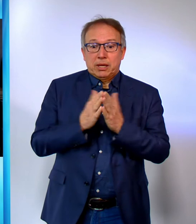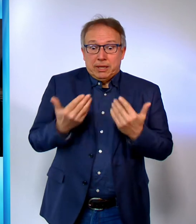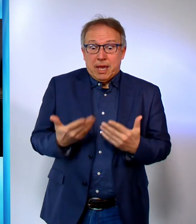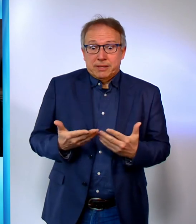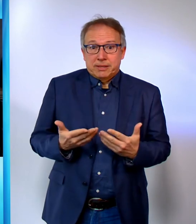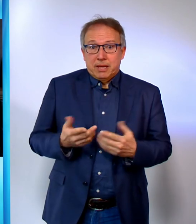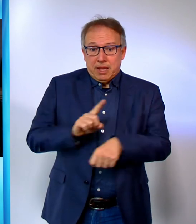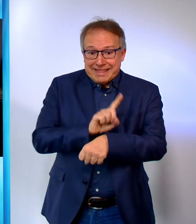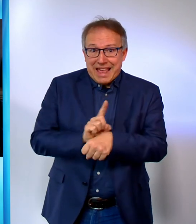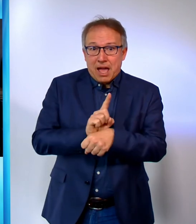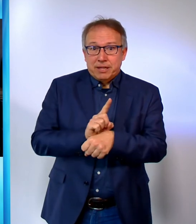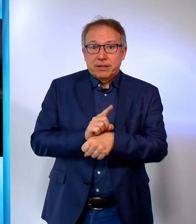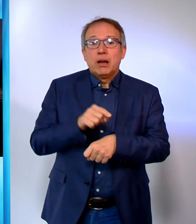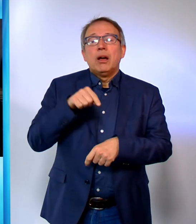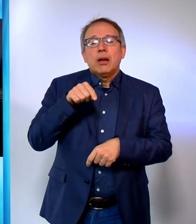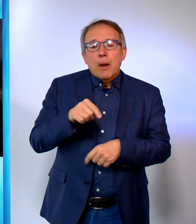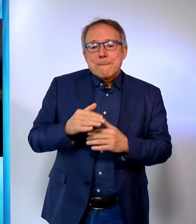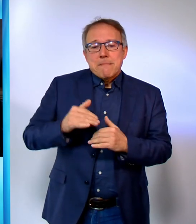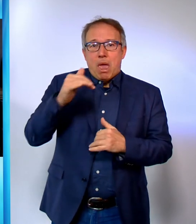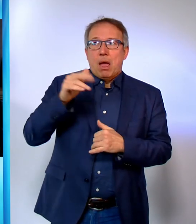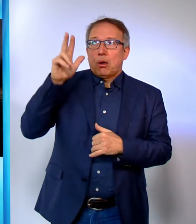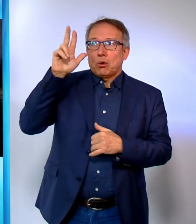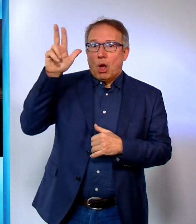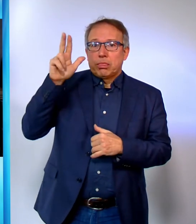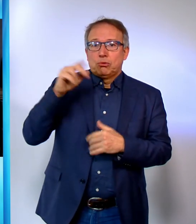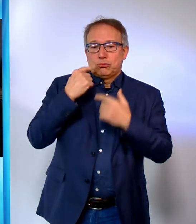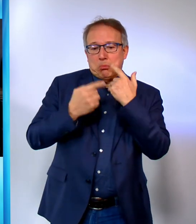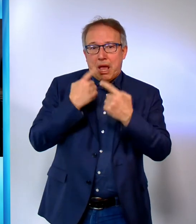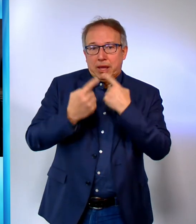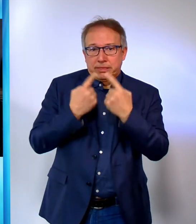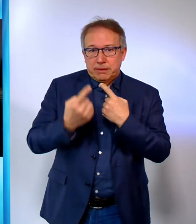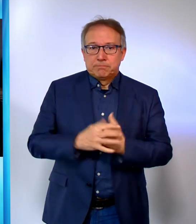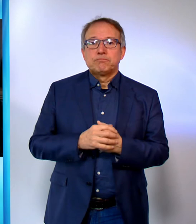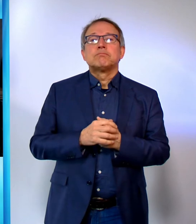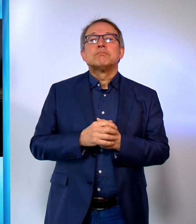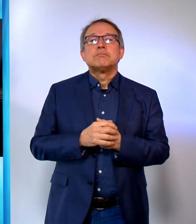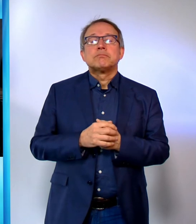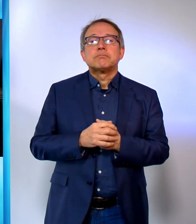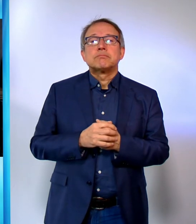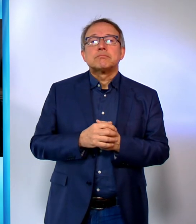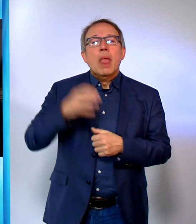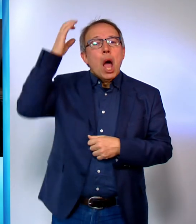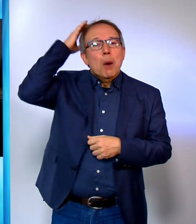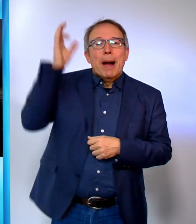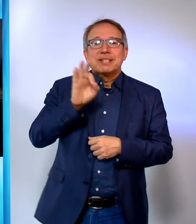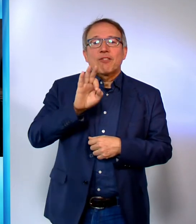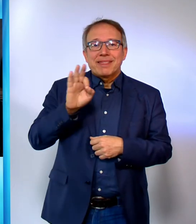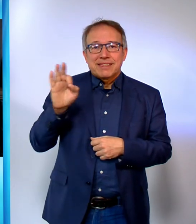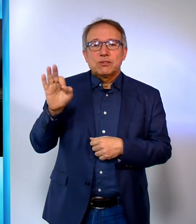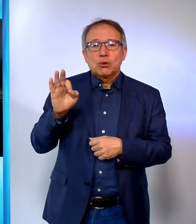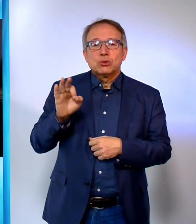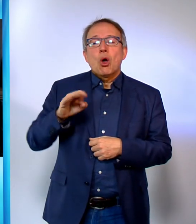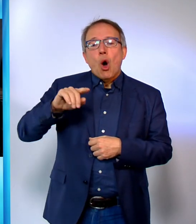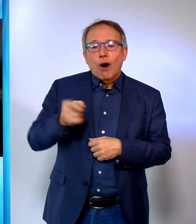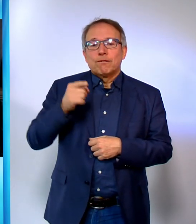höchste Zeit, um des Menschenwillen wieder mehr Gott ins Spiel zu bringen. Papst Franziskus wird